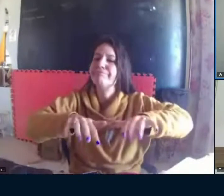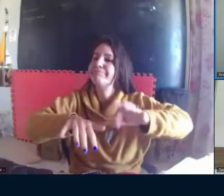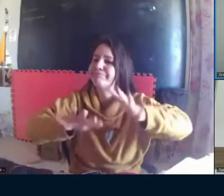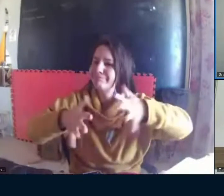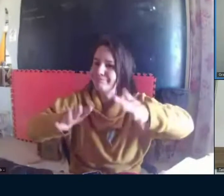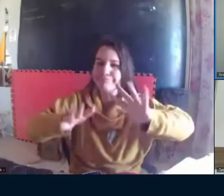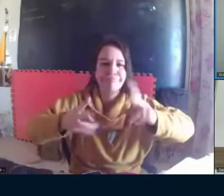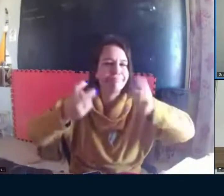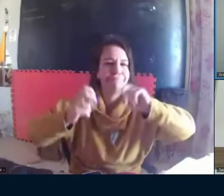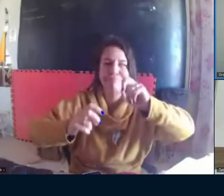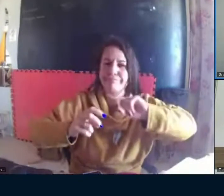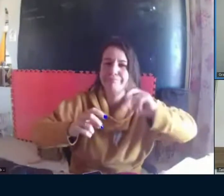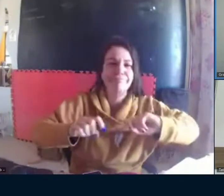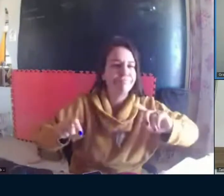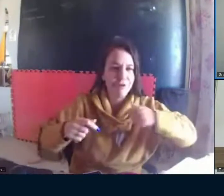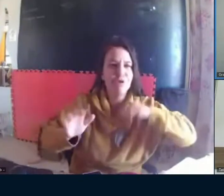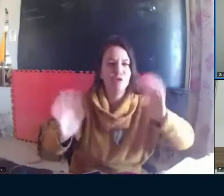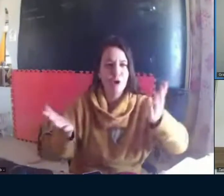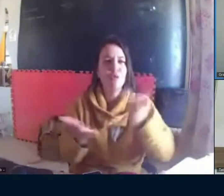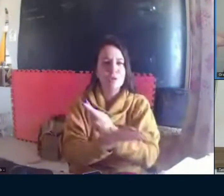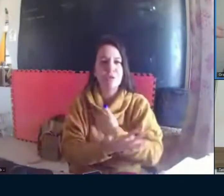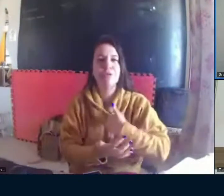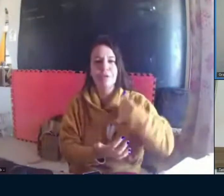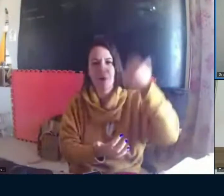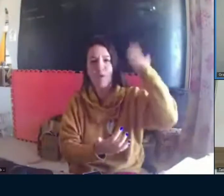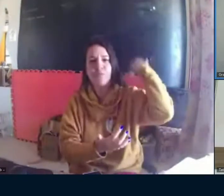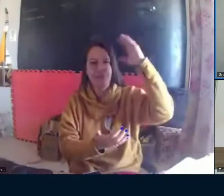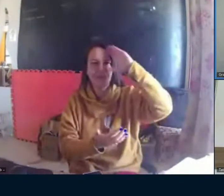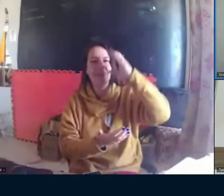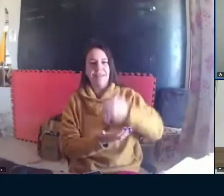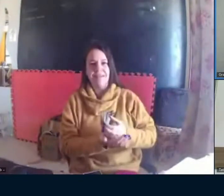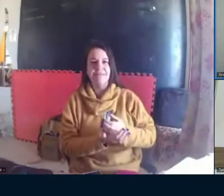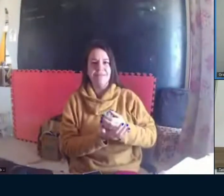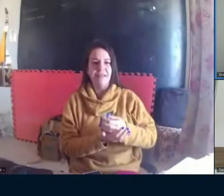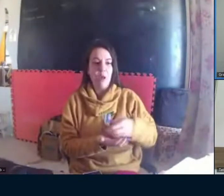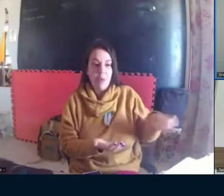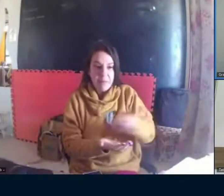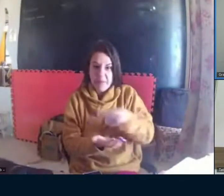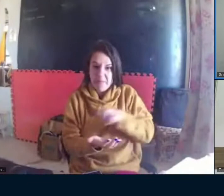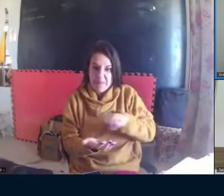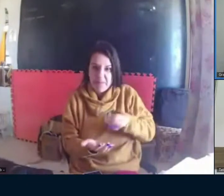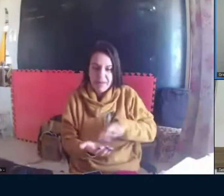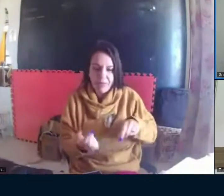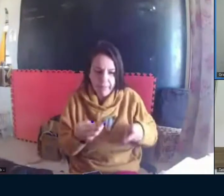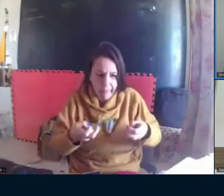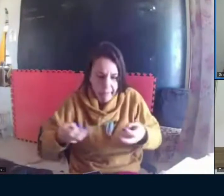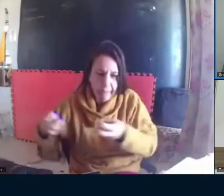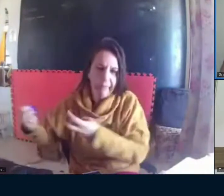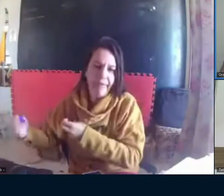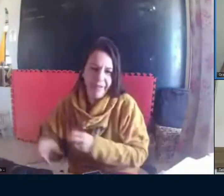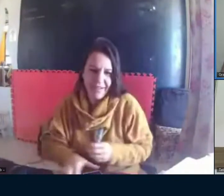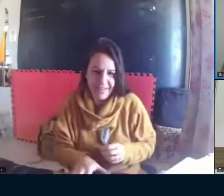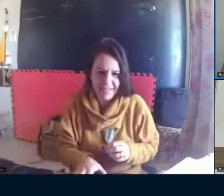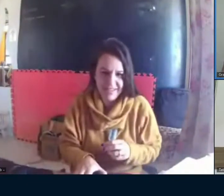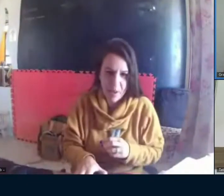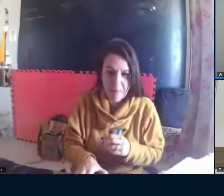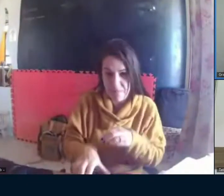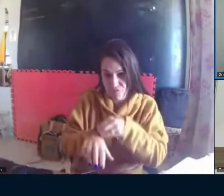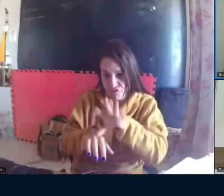mas é interessante que você, quando for organizar bem ou até o fim mesmo, for